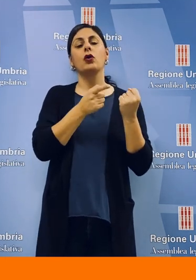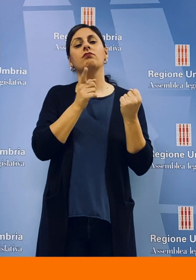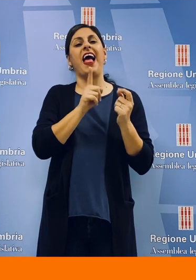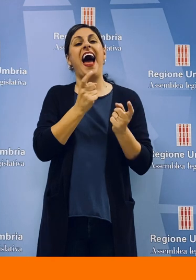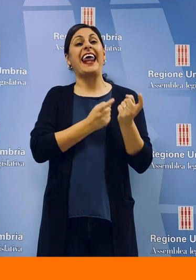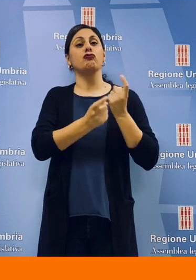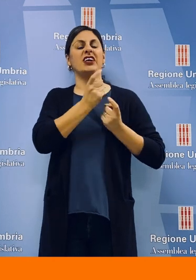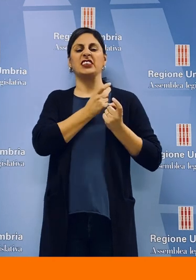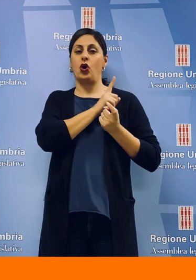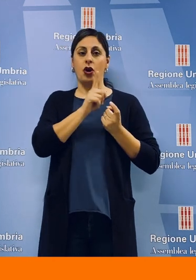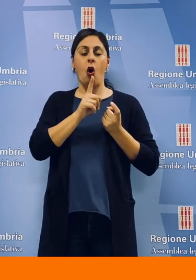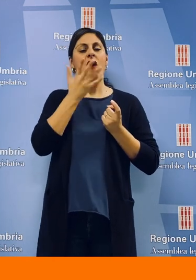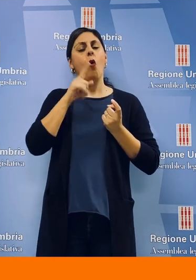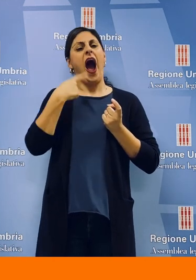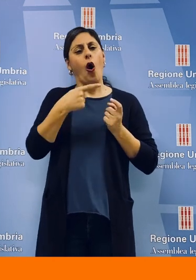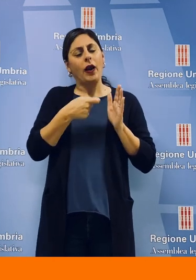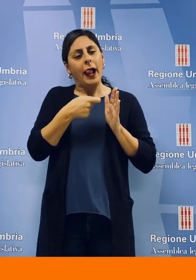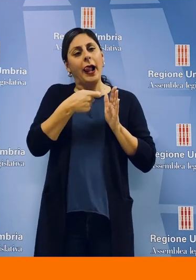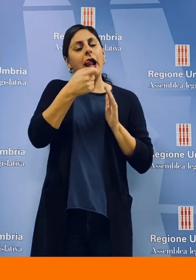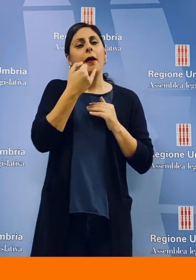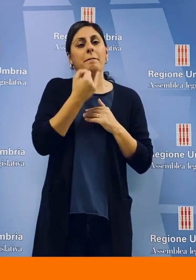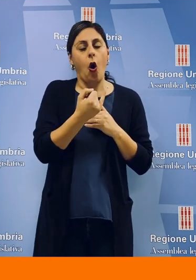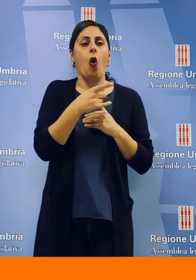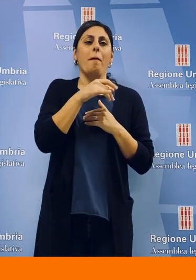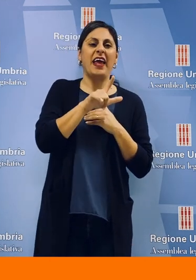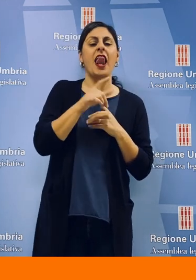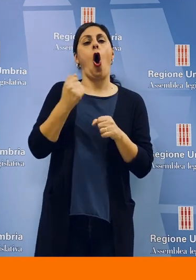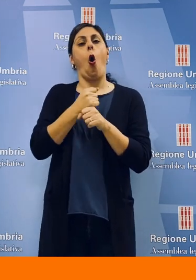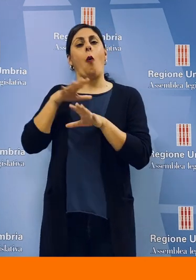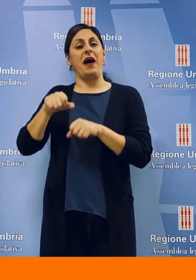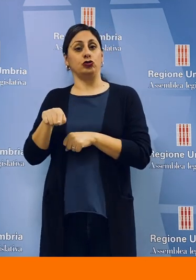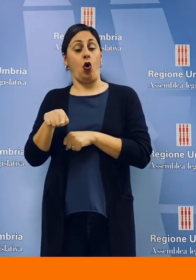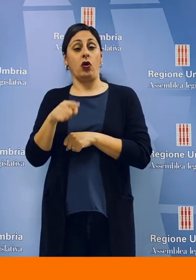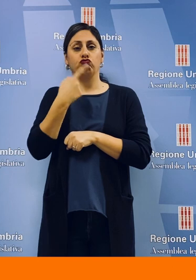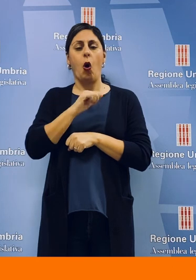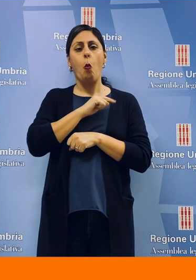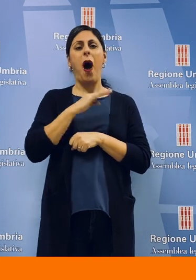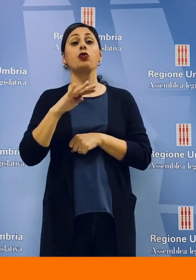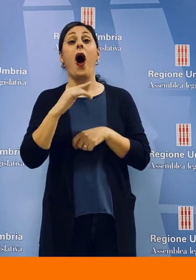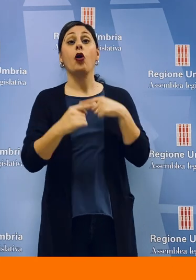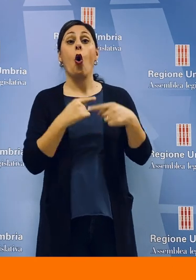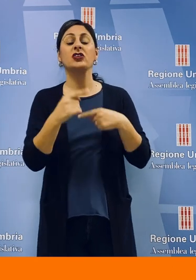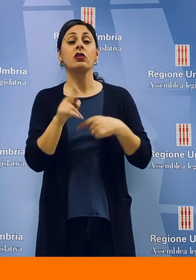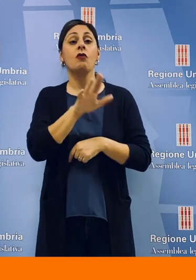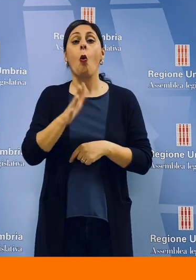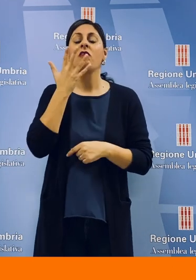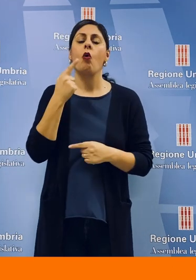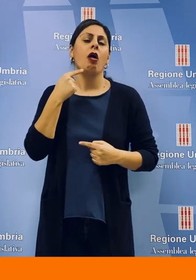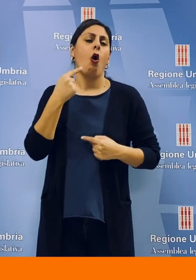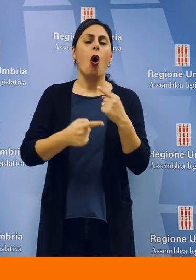entrare in recessione e crescere ancora di poco in PIL e occupazione. Per il quarto anno consecutivo l'Umbria vuole continuare